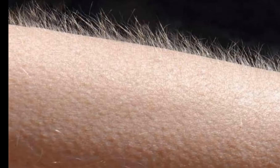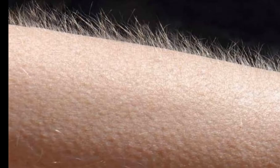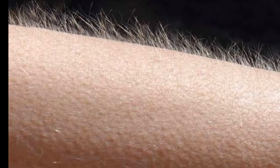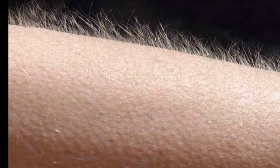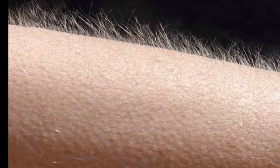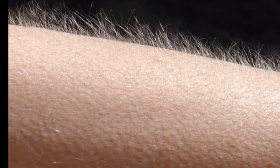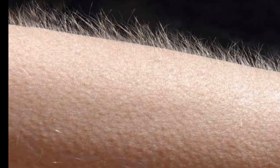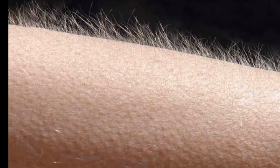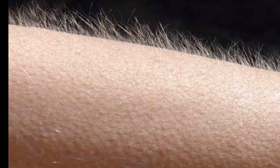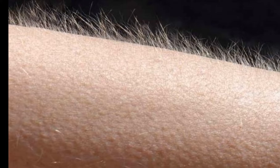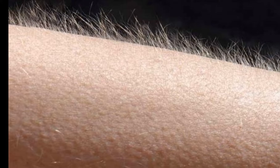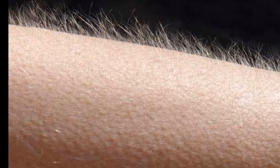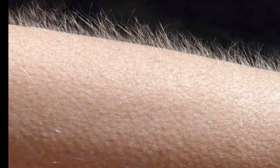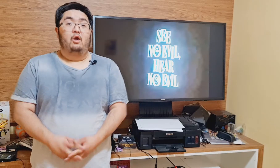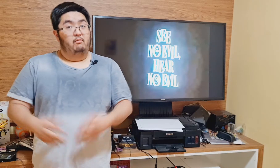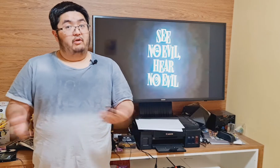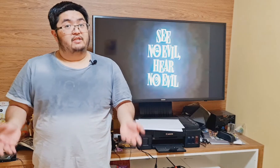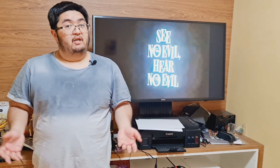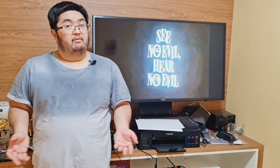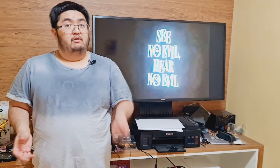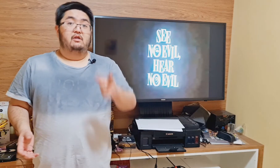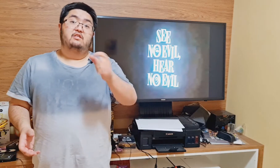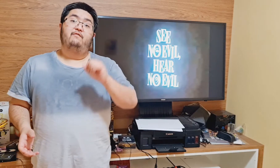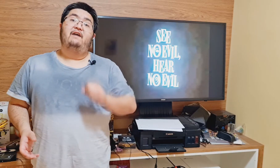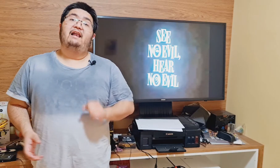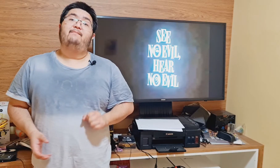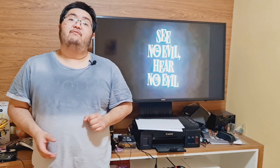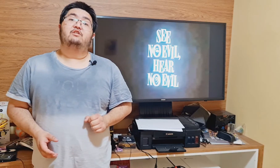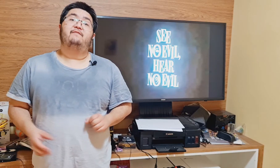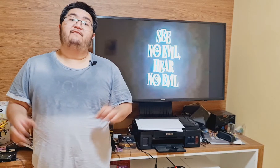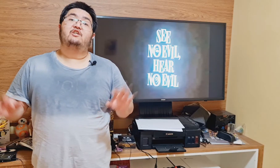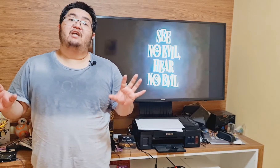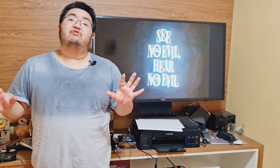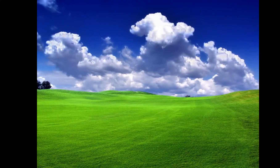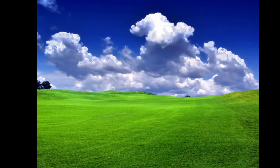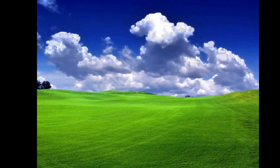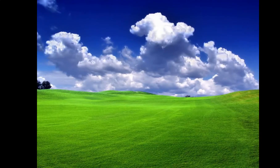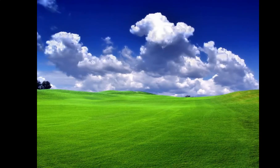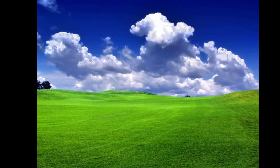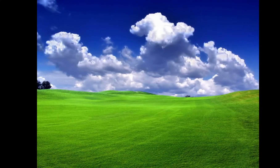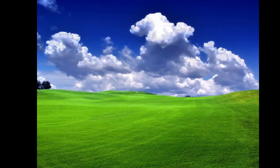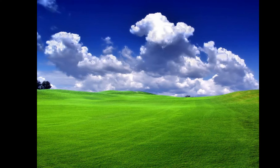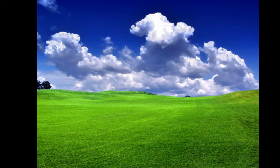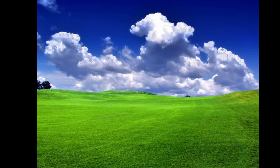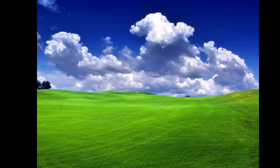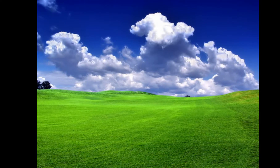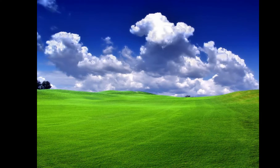sensações táteis. Por exemplo, se eu falar para você fechar os olhos numa área de campo bem aberto,